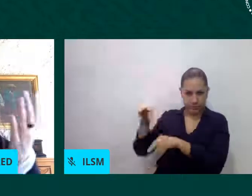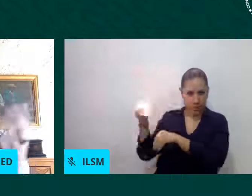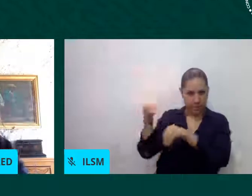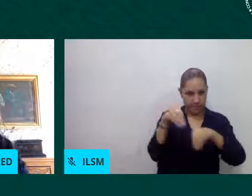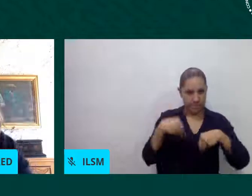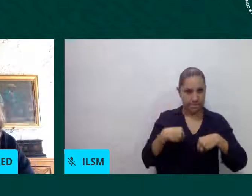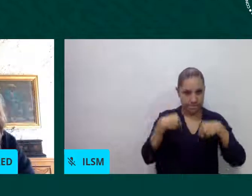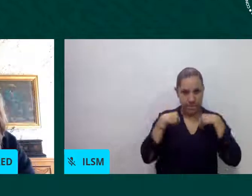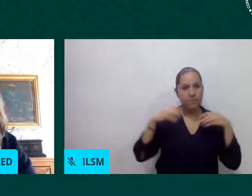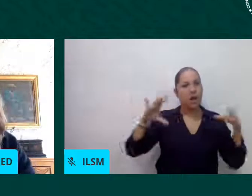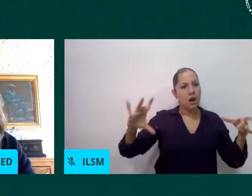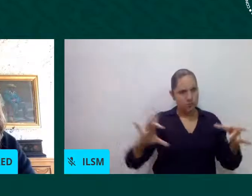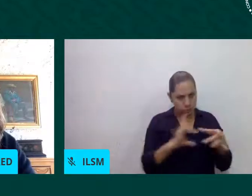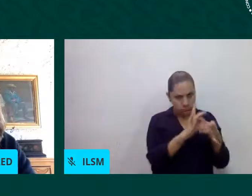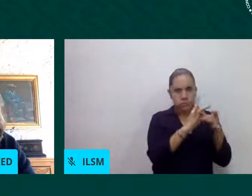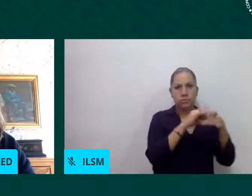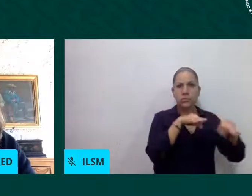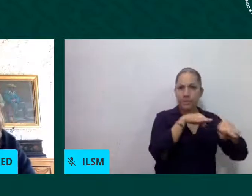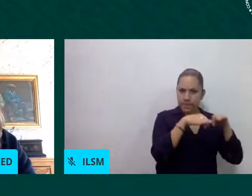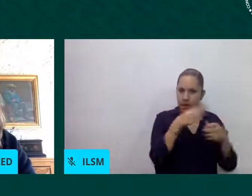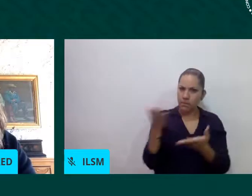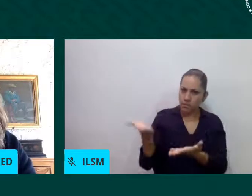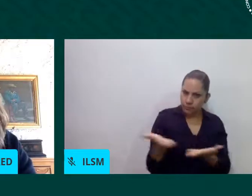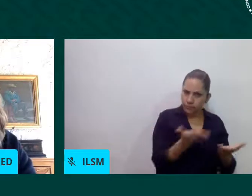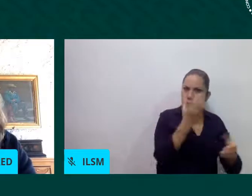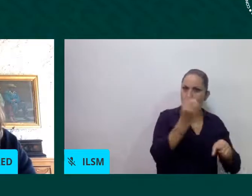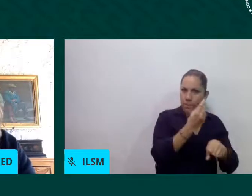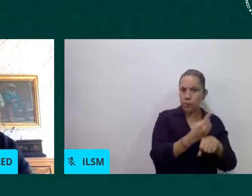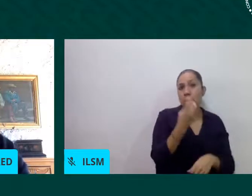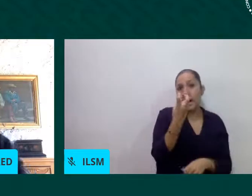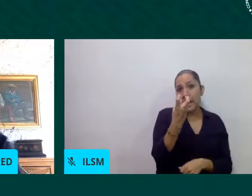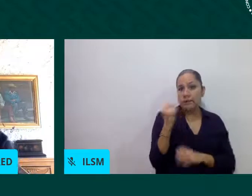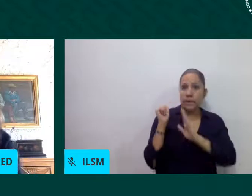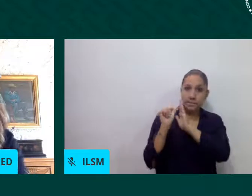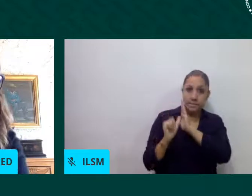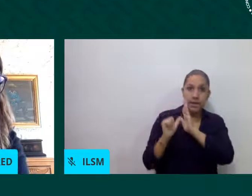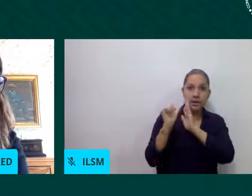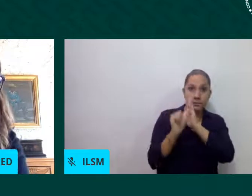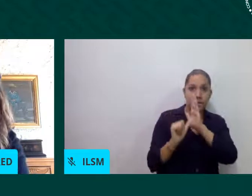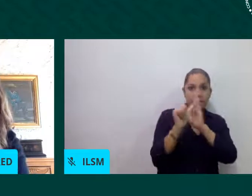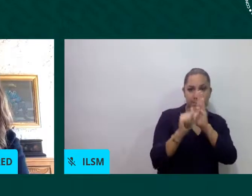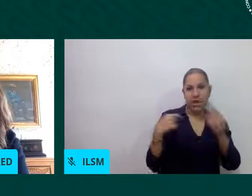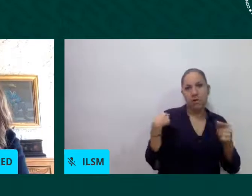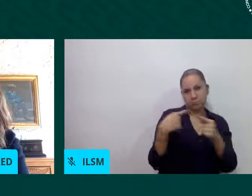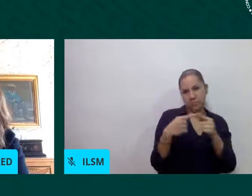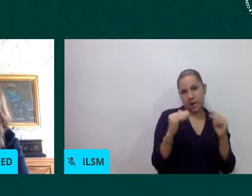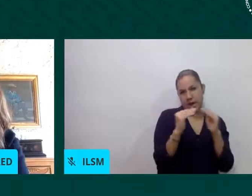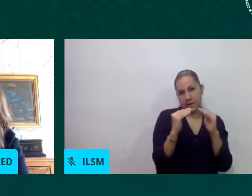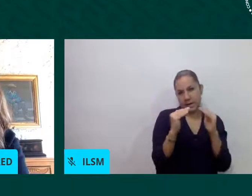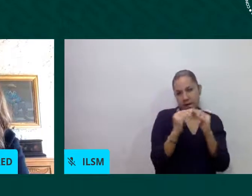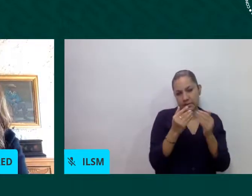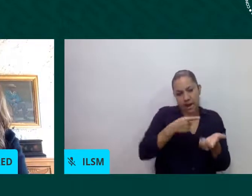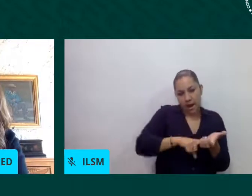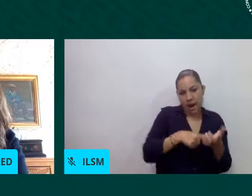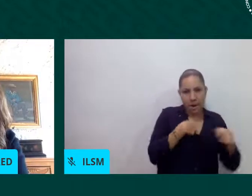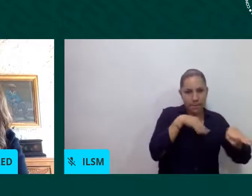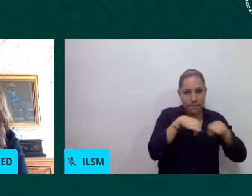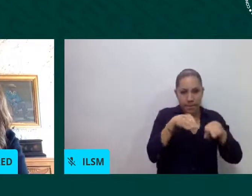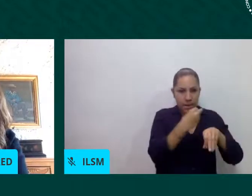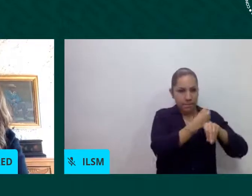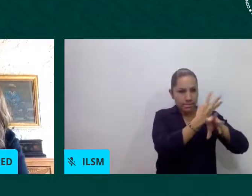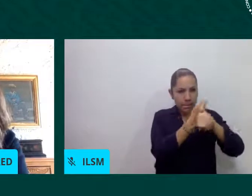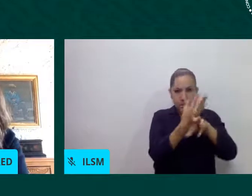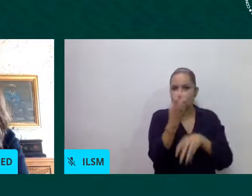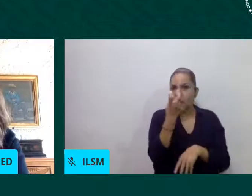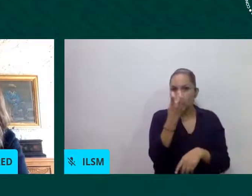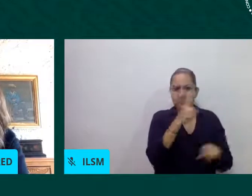en que hemos estado pues trabajando desde casa y bueno pues uno de los temas que ha surgido precisamente es el de la